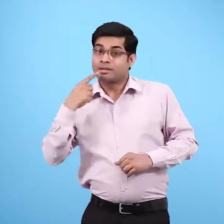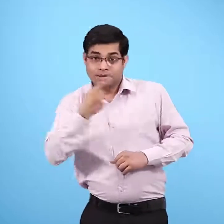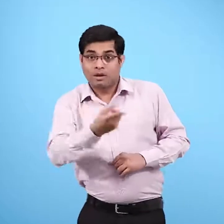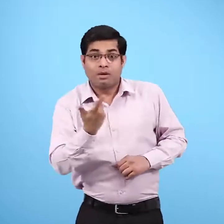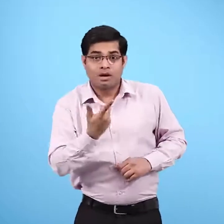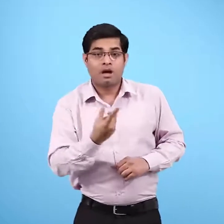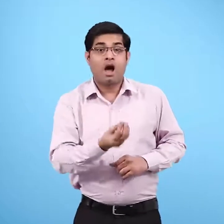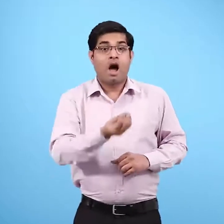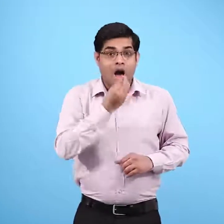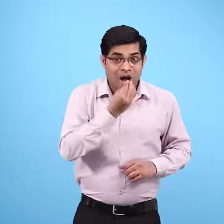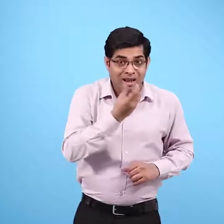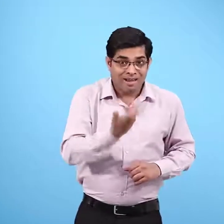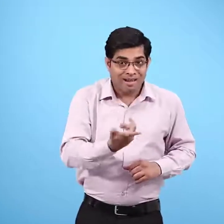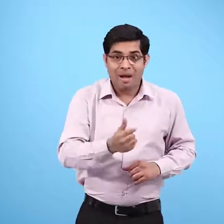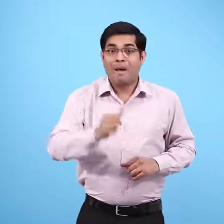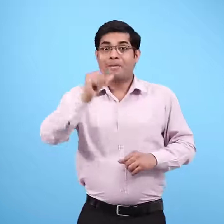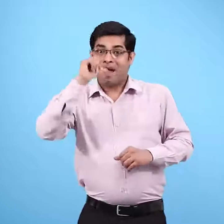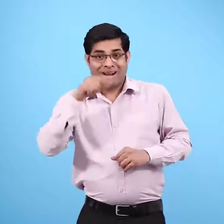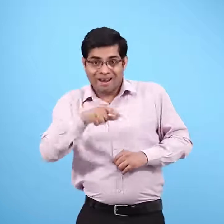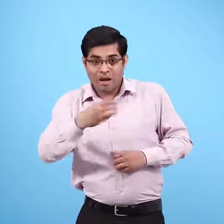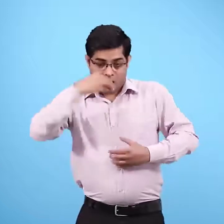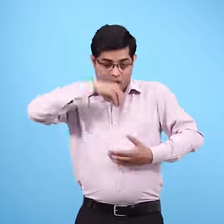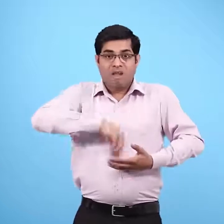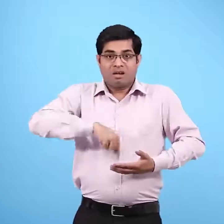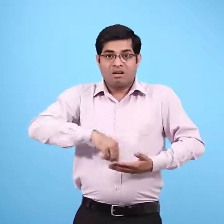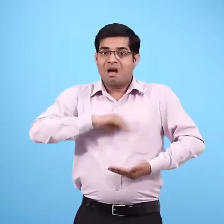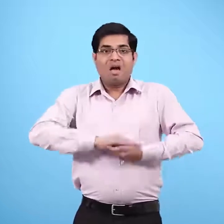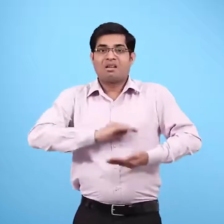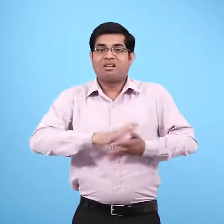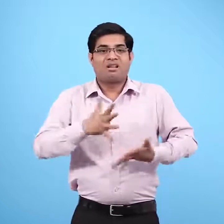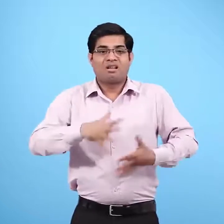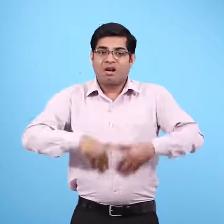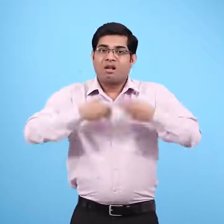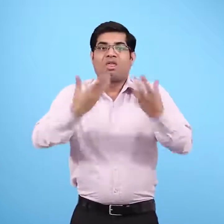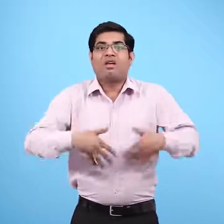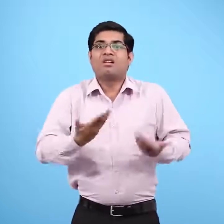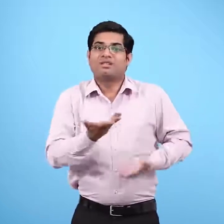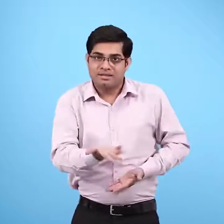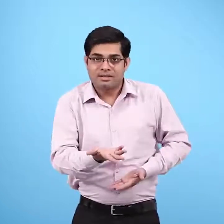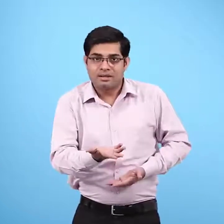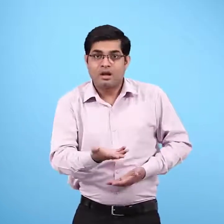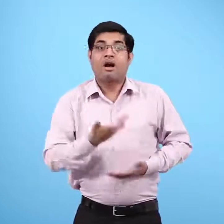खाना और पानी शरीर में ना रुकने की वज़ा से शरीर में कमजोरी आ गई है